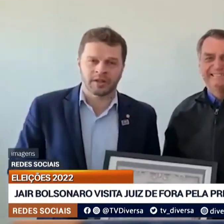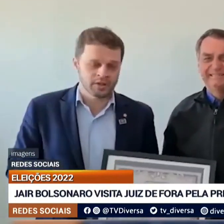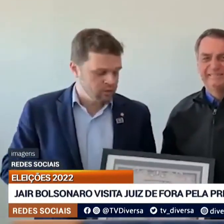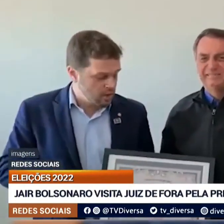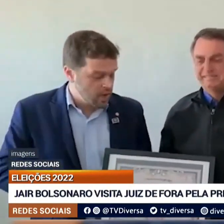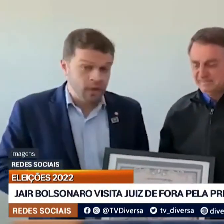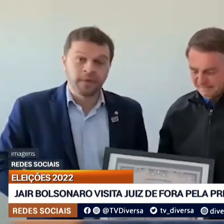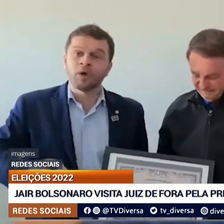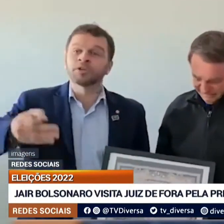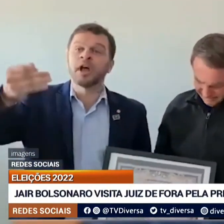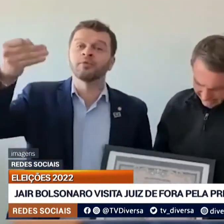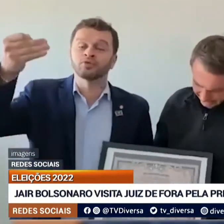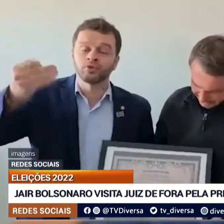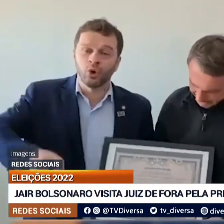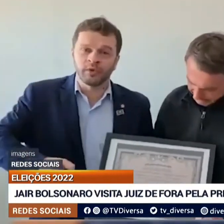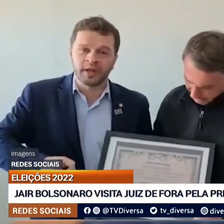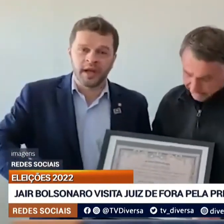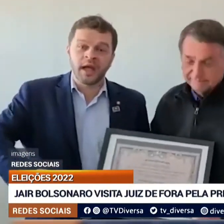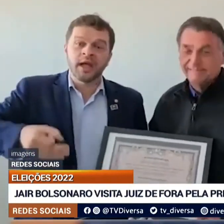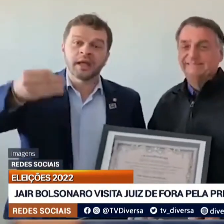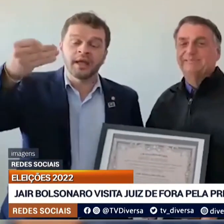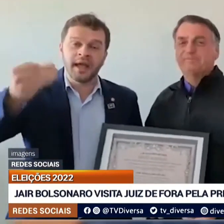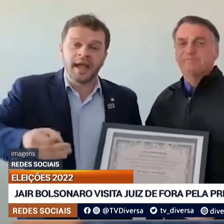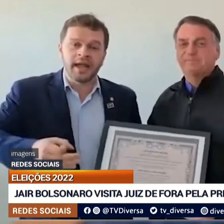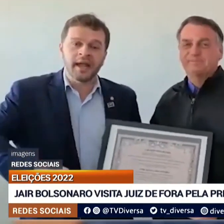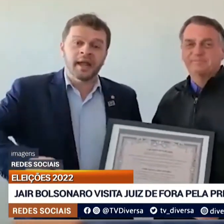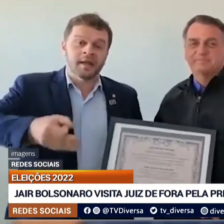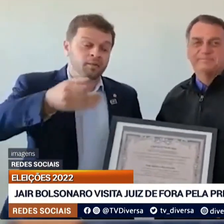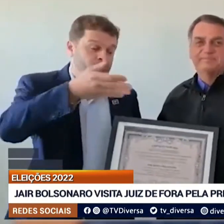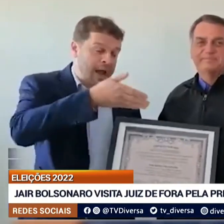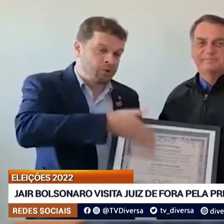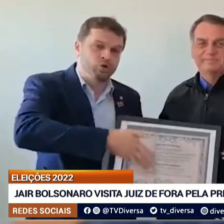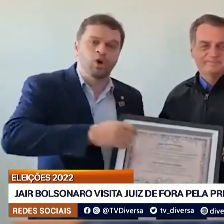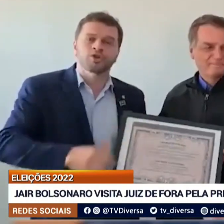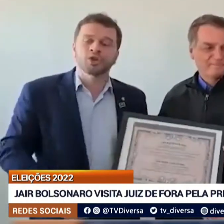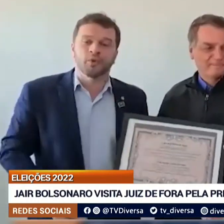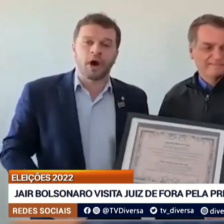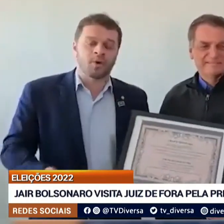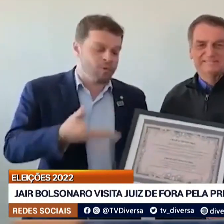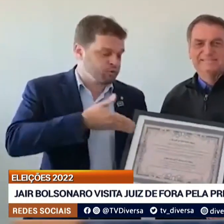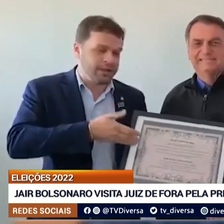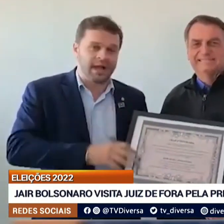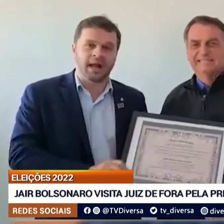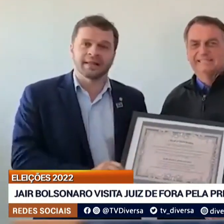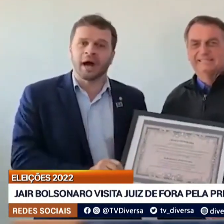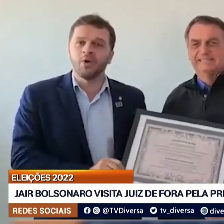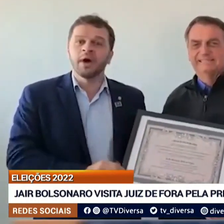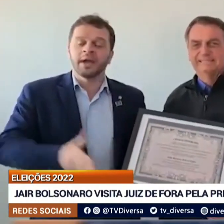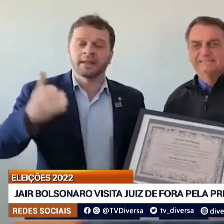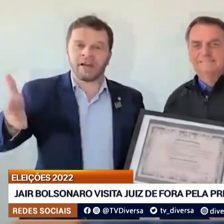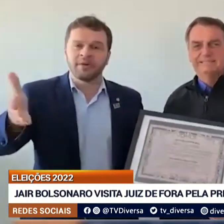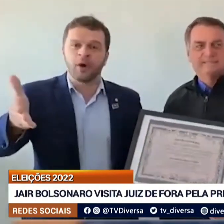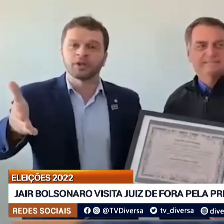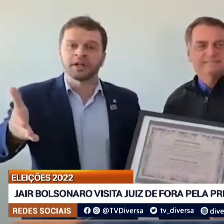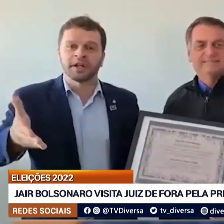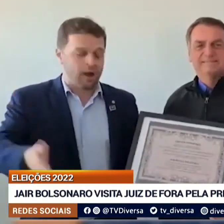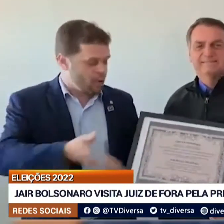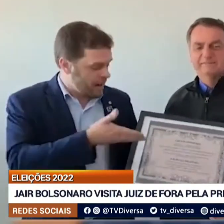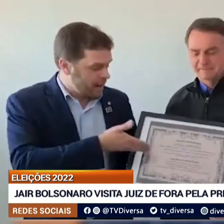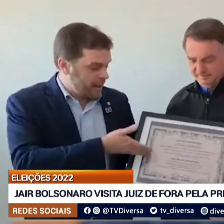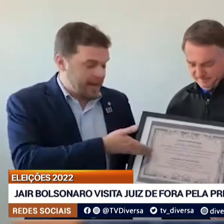de Juiz de Fora, entregue pelo deputado federal Charles Evangelista e a deputada estadual delegada Sheila,